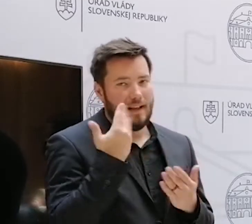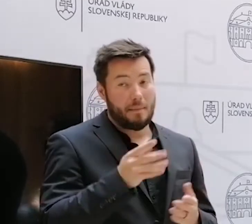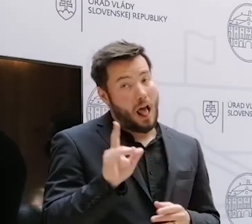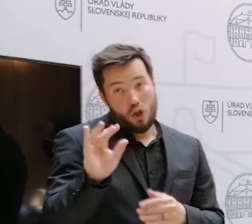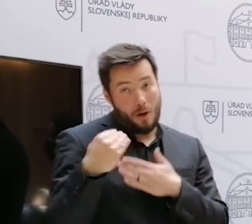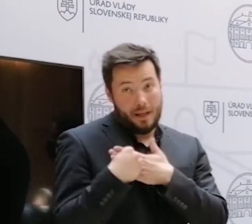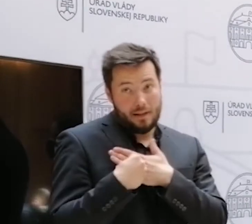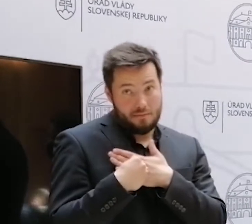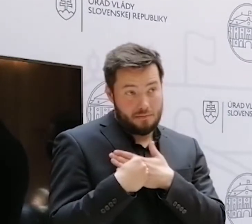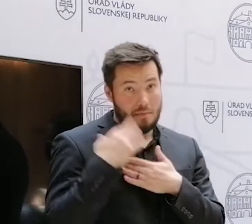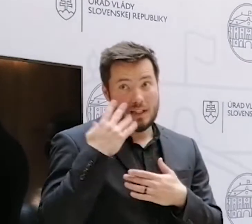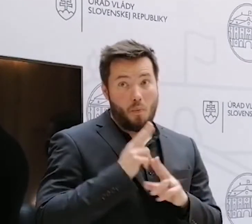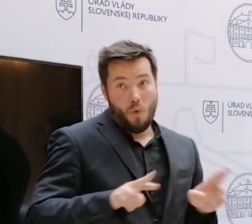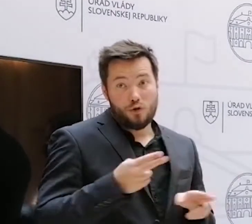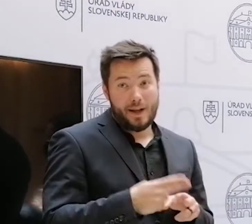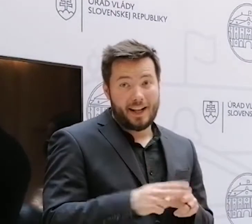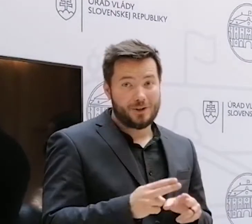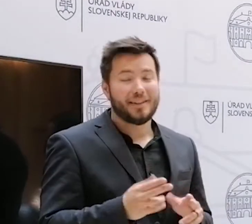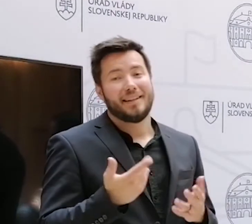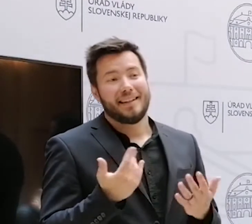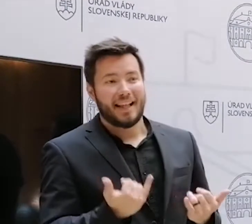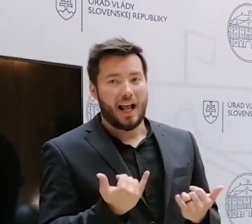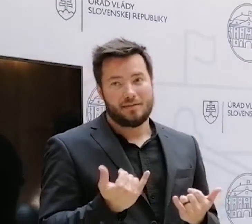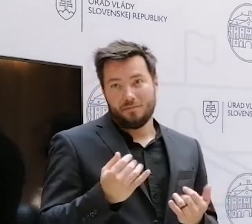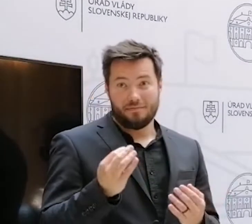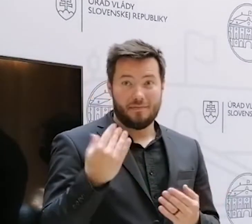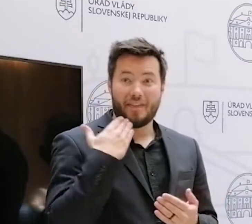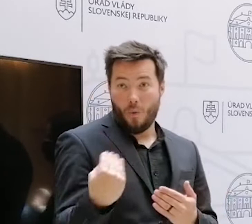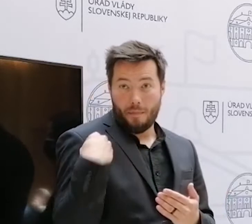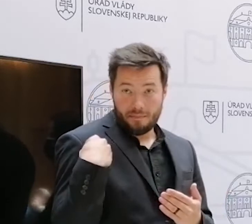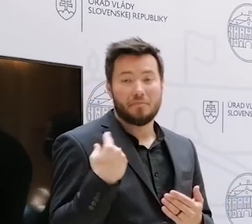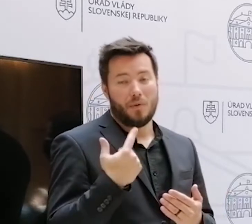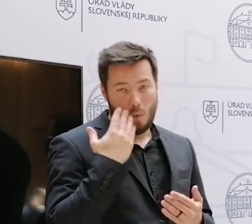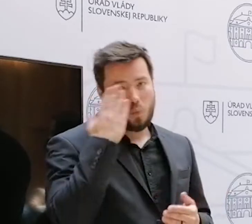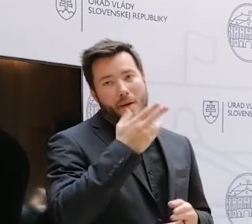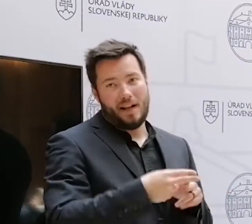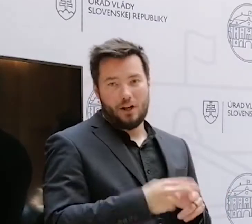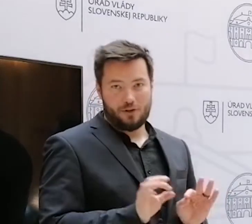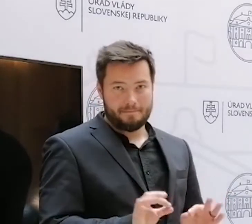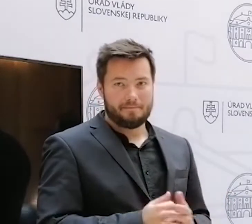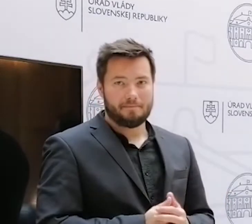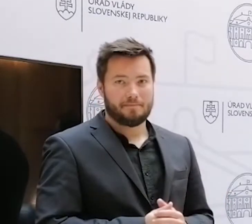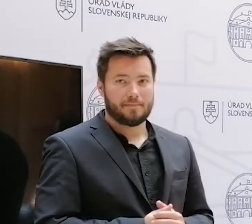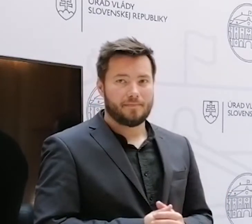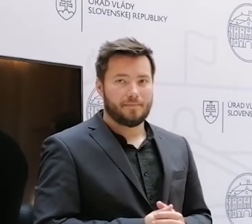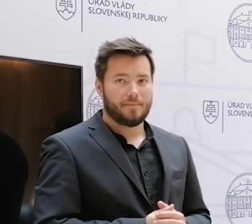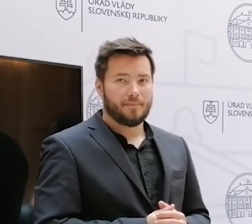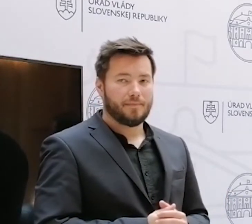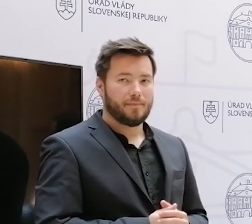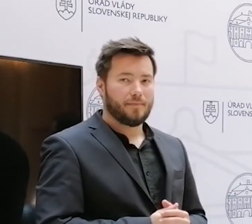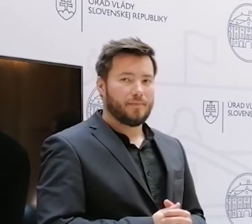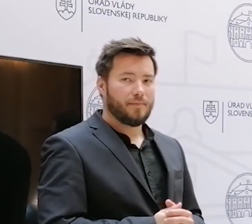dobrý podnet a myslím si, že by sme to mali riešiť. Takže berem to teraz naozaj ako podnet, s ktorými sa budeme zaoberať. Ďakujem. Dobrý, pani